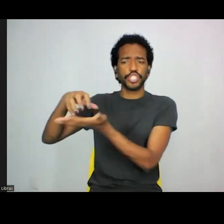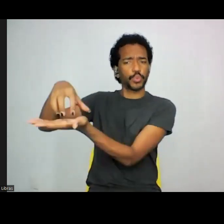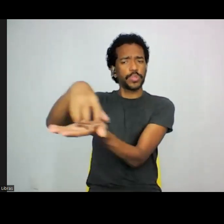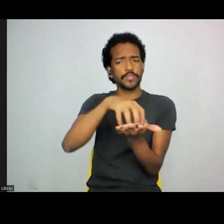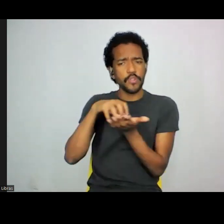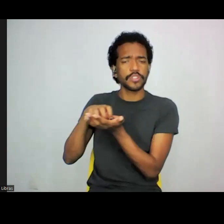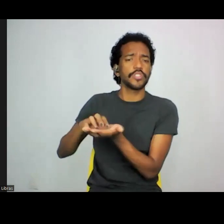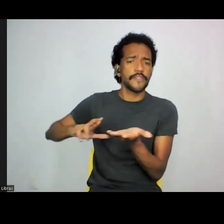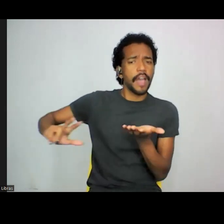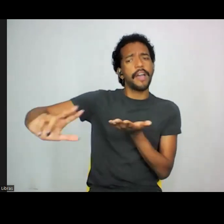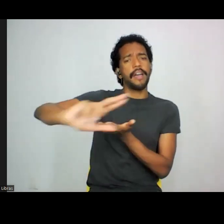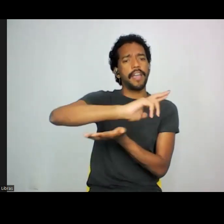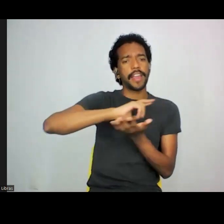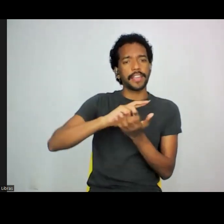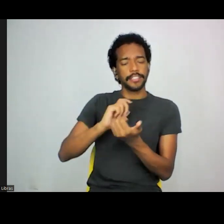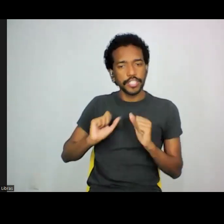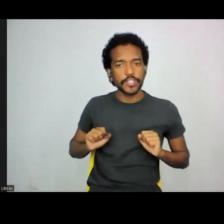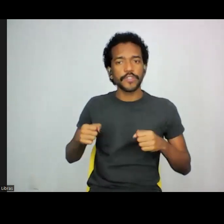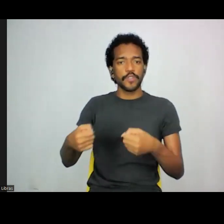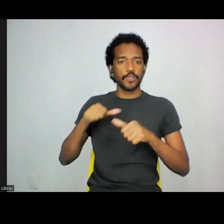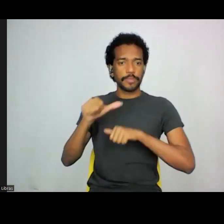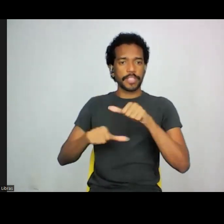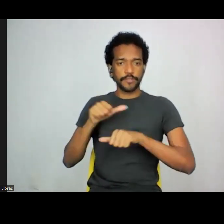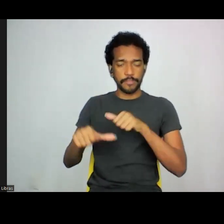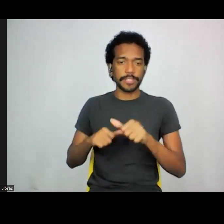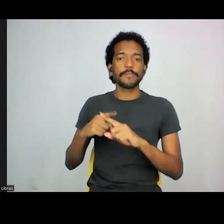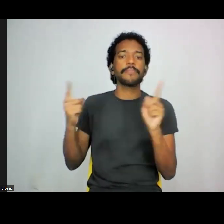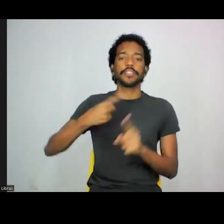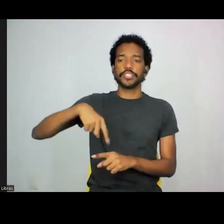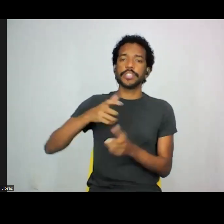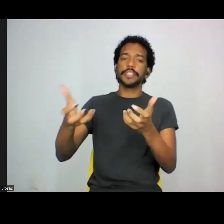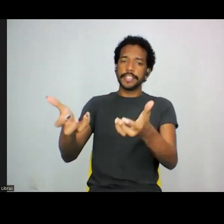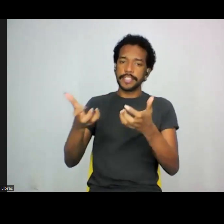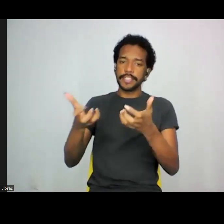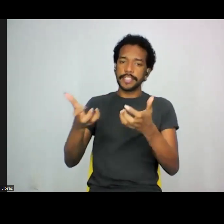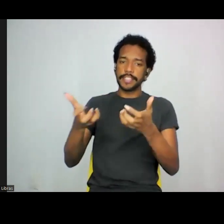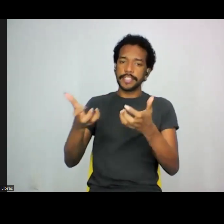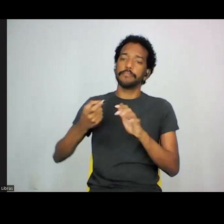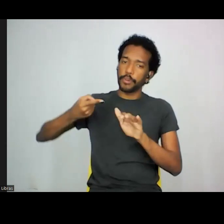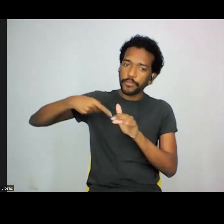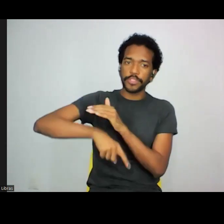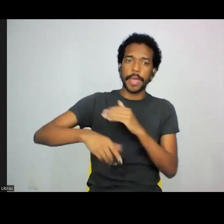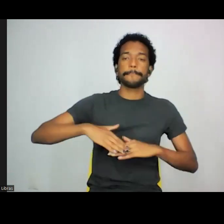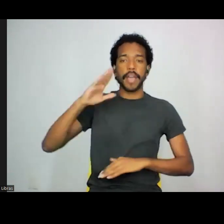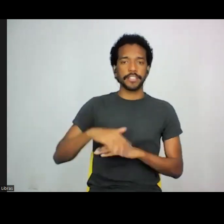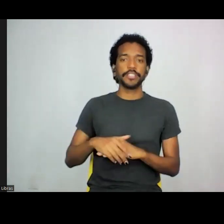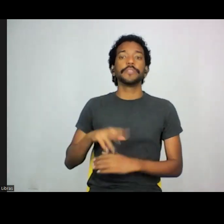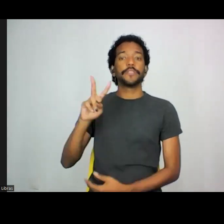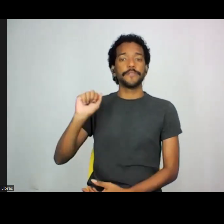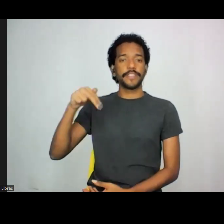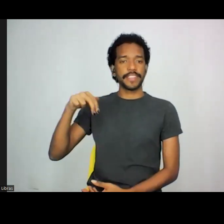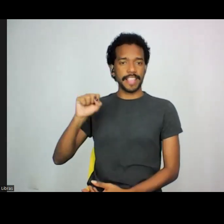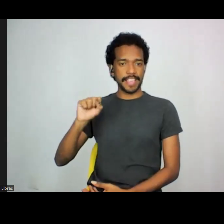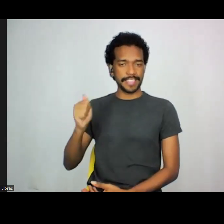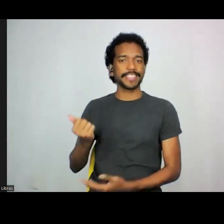esforço pela transformação, nós queremos que isso se aprofunde ainda mais. Vanessa, a fala é sua, muito